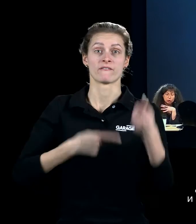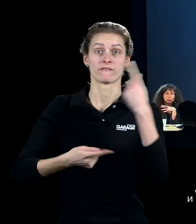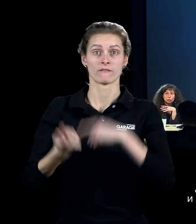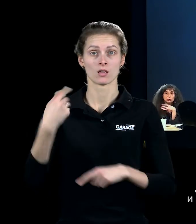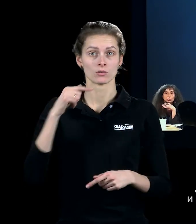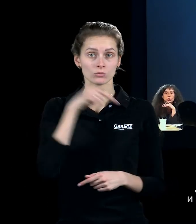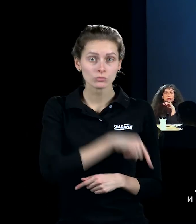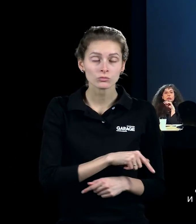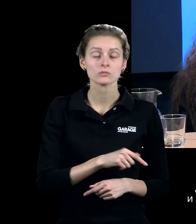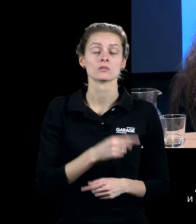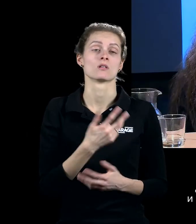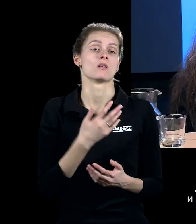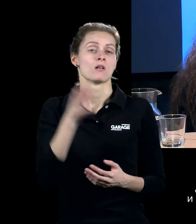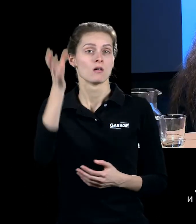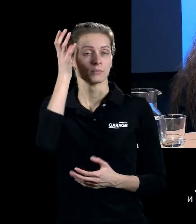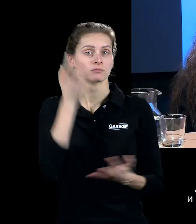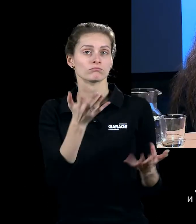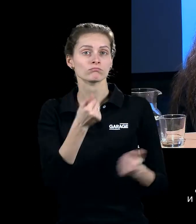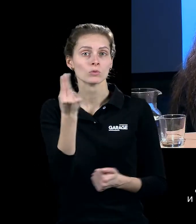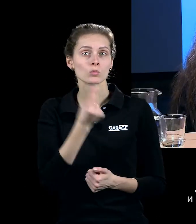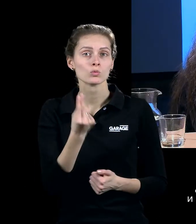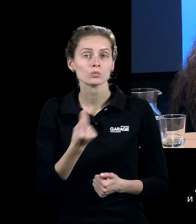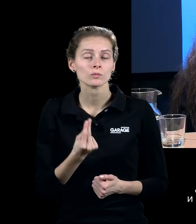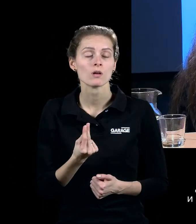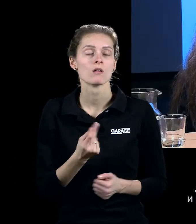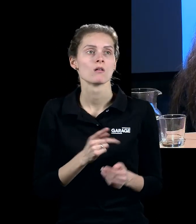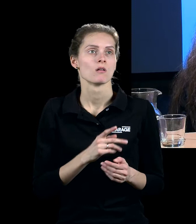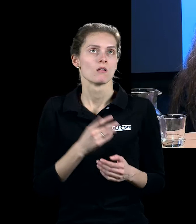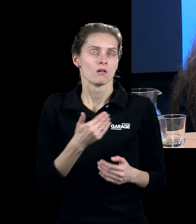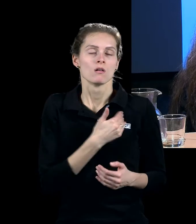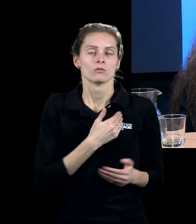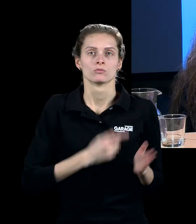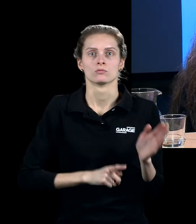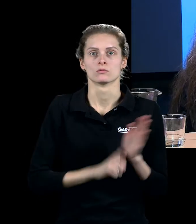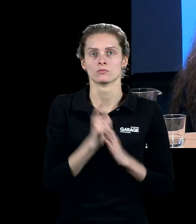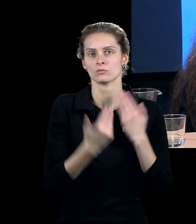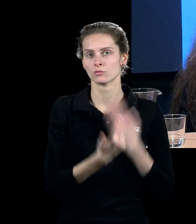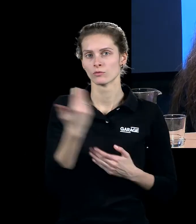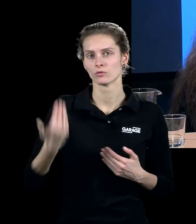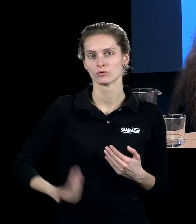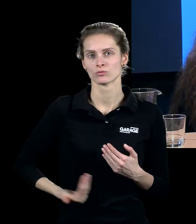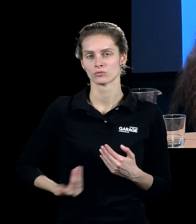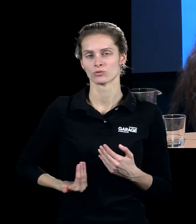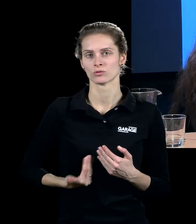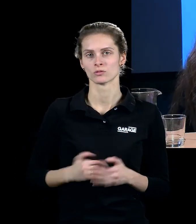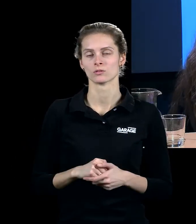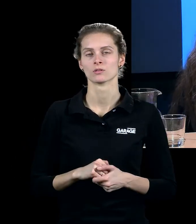получил художественное образование, было принципиальным начать какую-то новую жизнь, придумать новые перспективы для этой самой